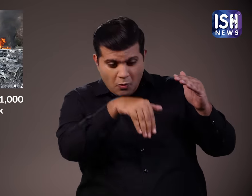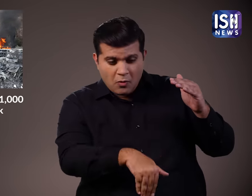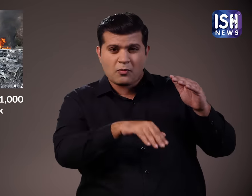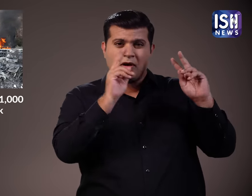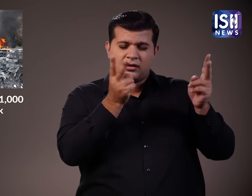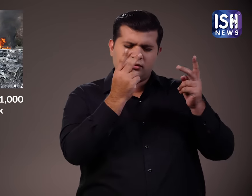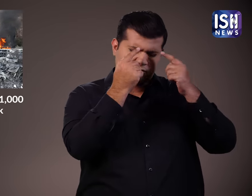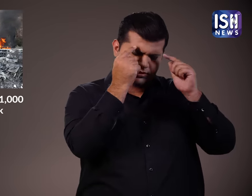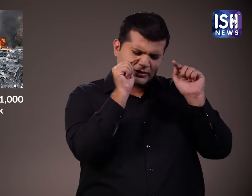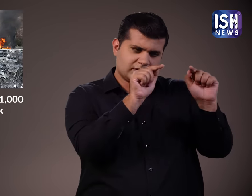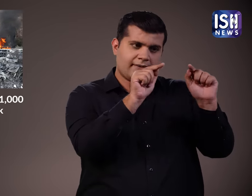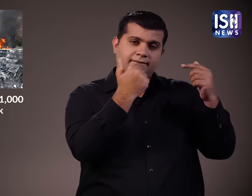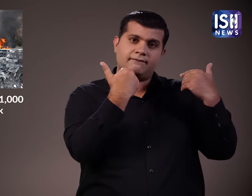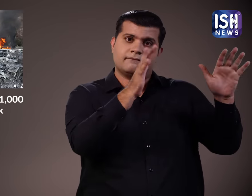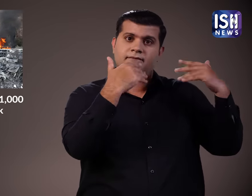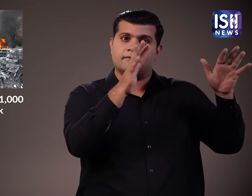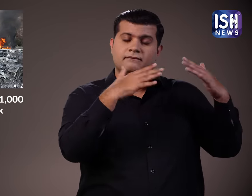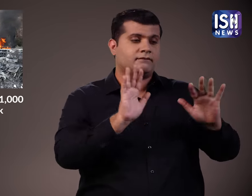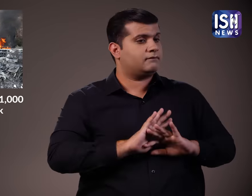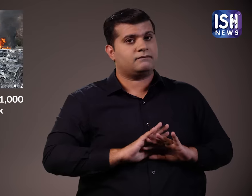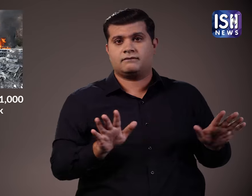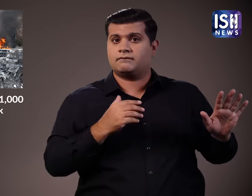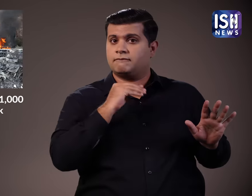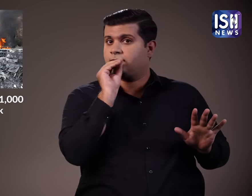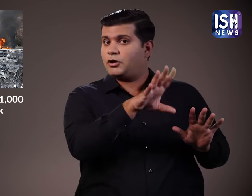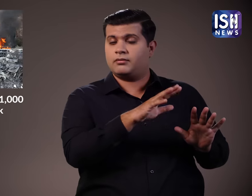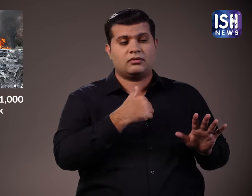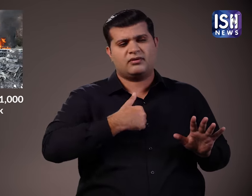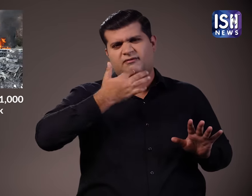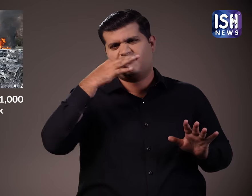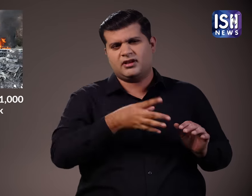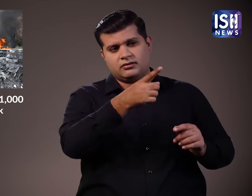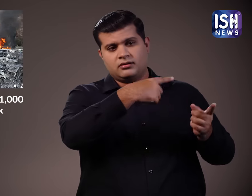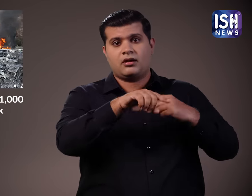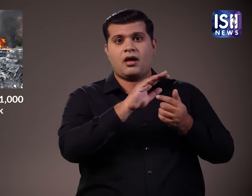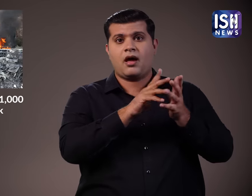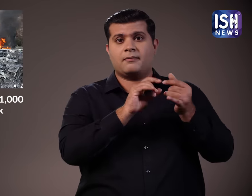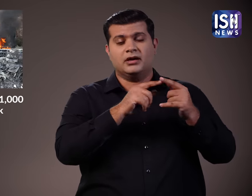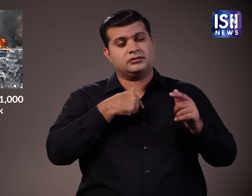उन्होंने उसके ठिकानों को मल्मे में बदलने की कसम खाई है